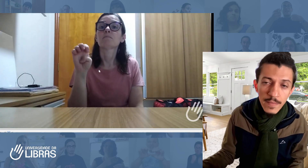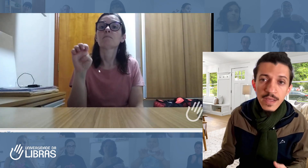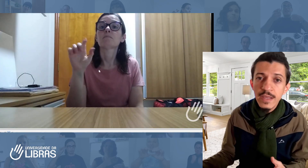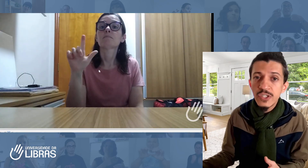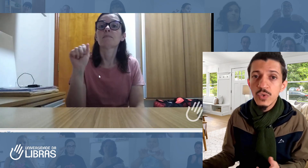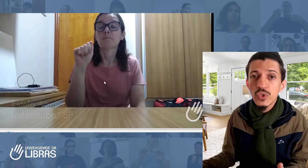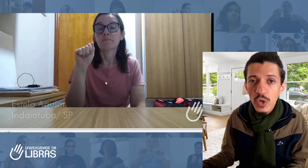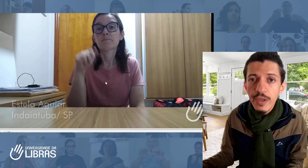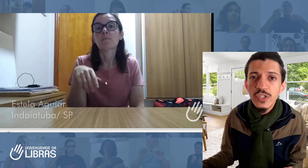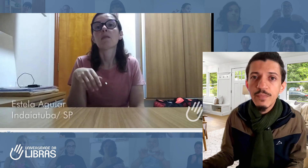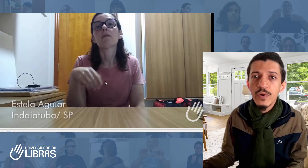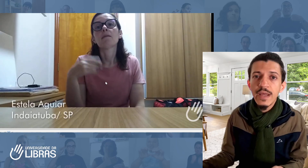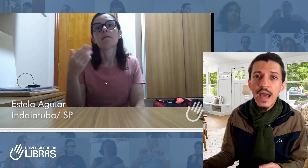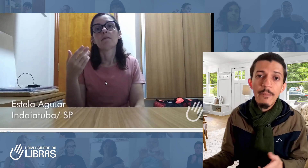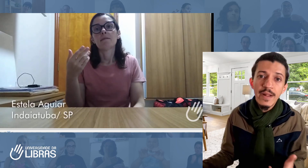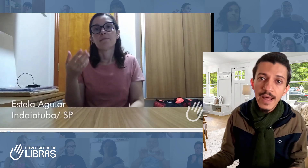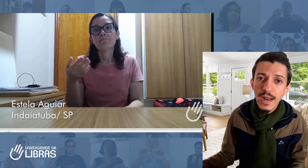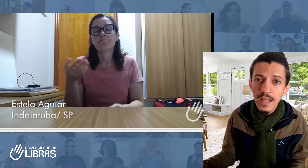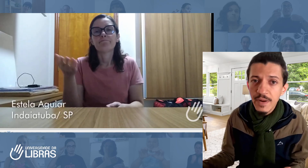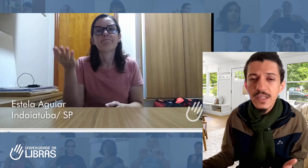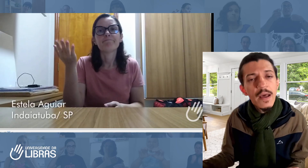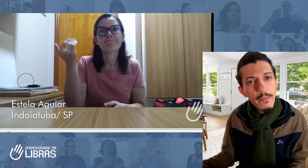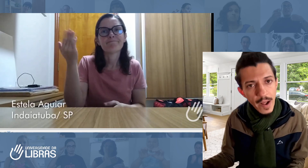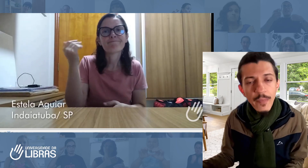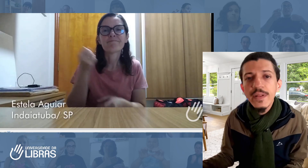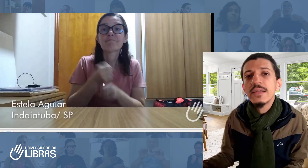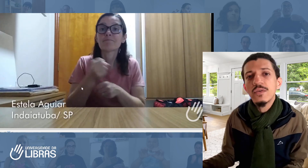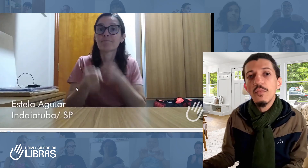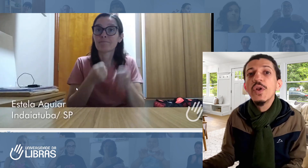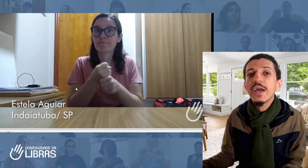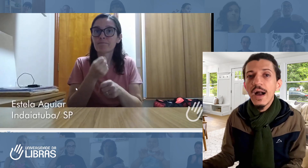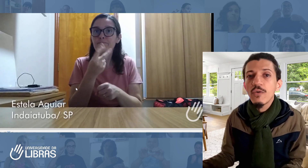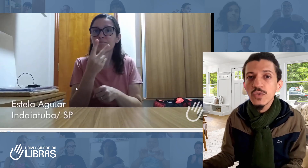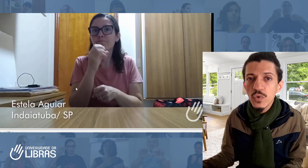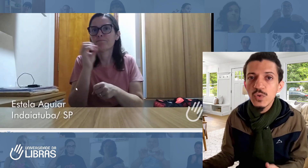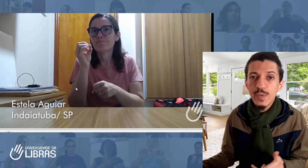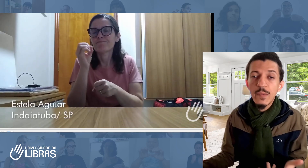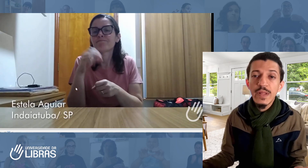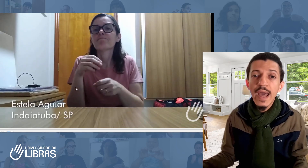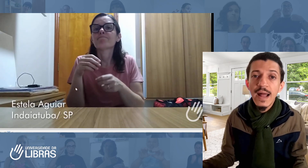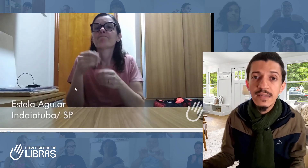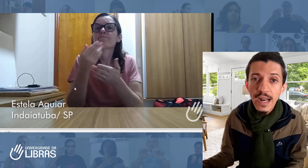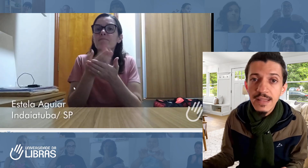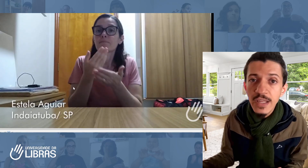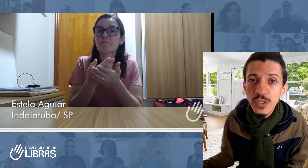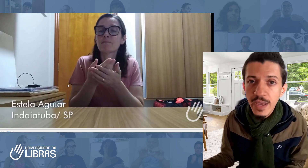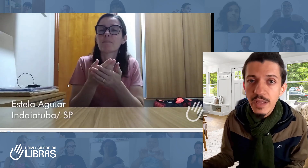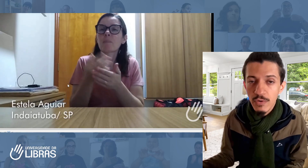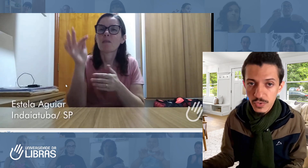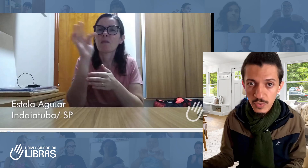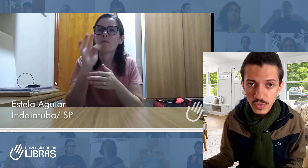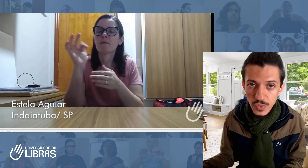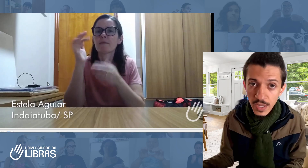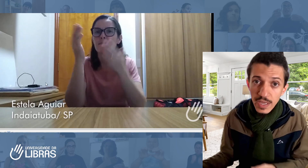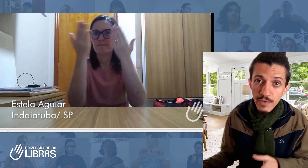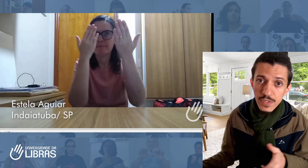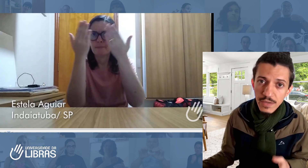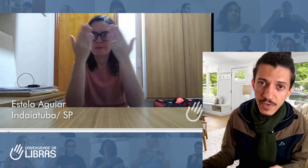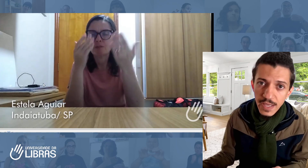que tinha o sonho de poder aprender a Libras para poder se comunicar com os surdos, para poder realizar atendimento aos surdos. E você vê que